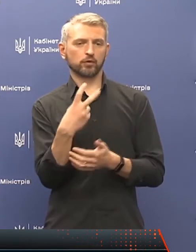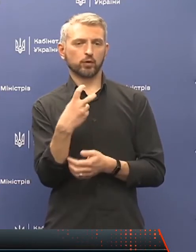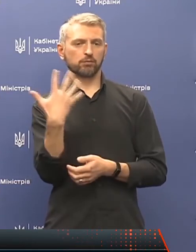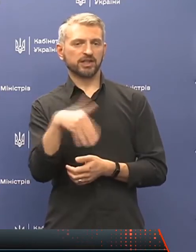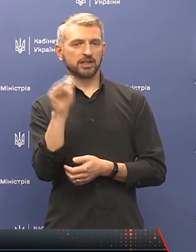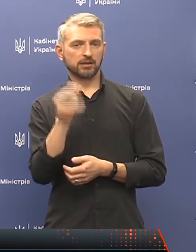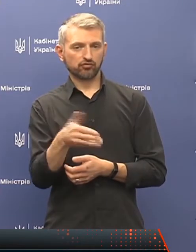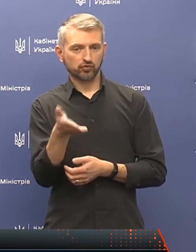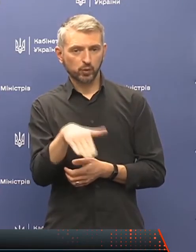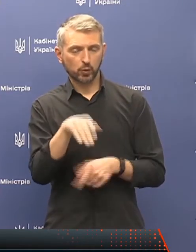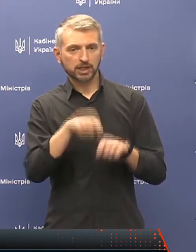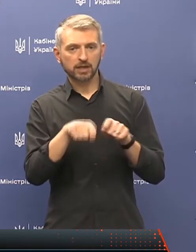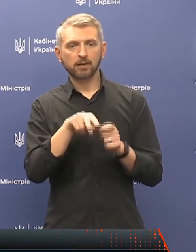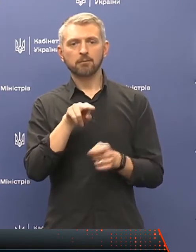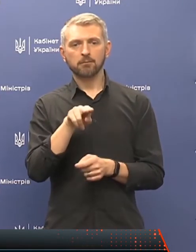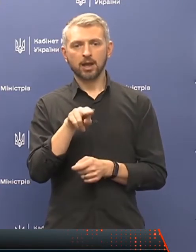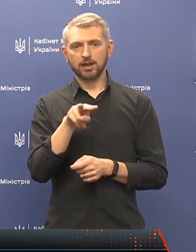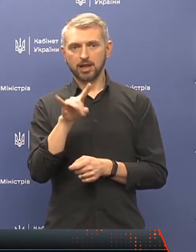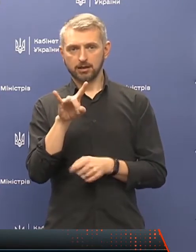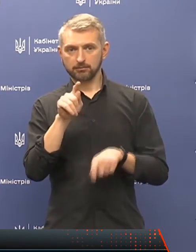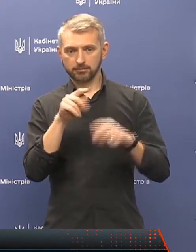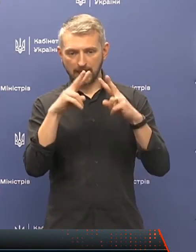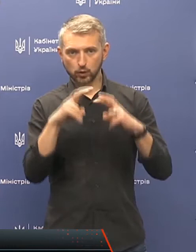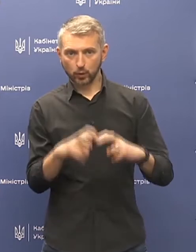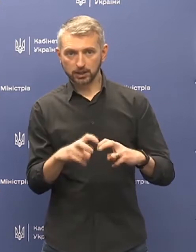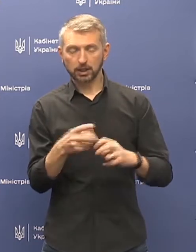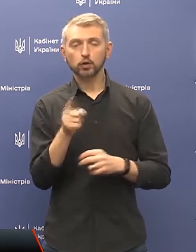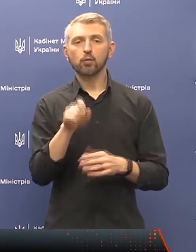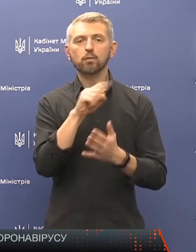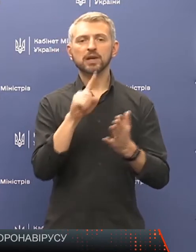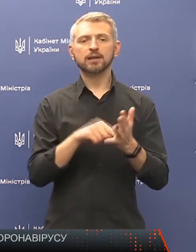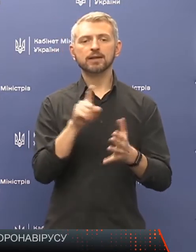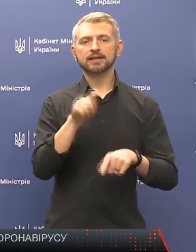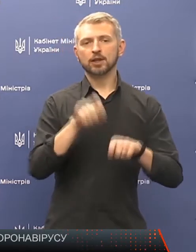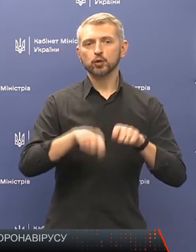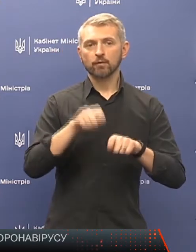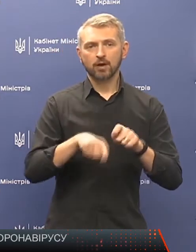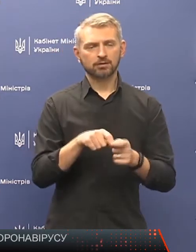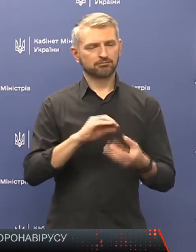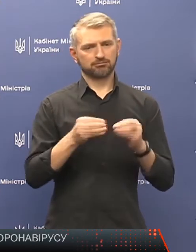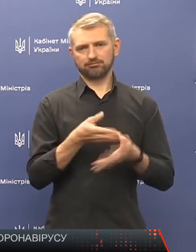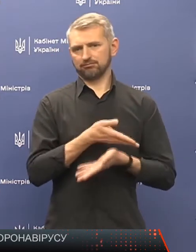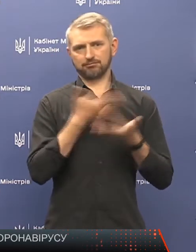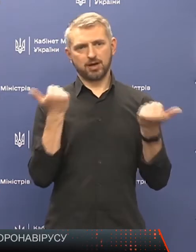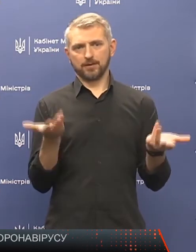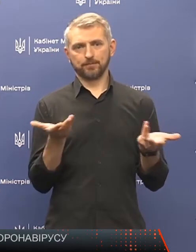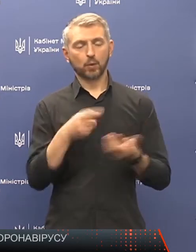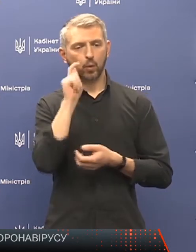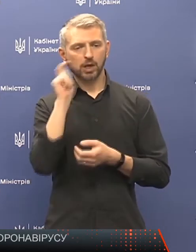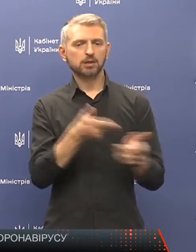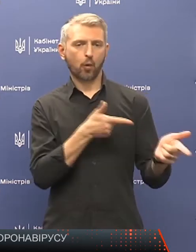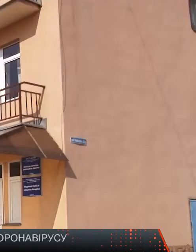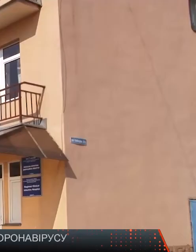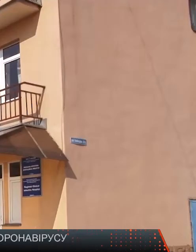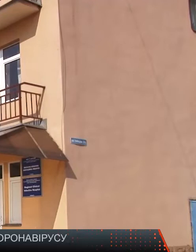тисяч тестів для ПЦР-діагностики, тому питання з тестуванням не є проблемним. Україна готова